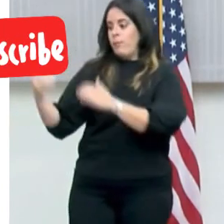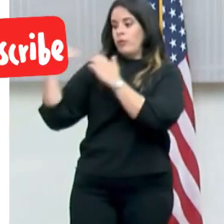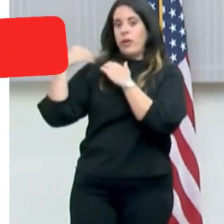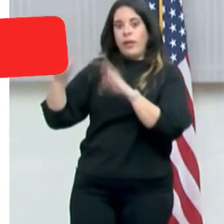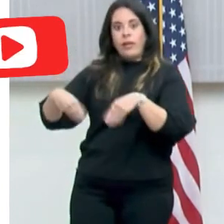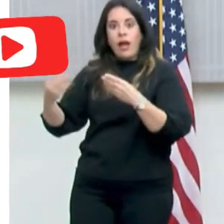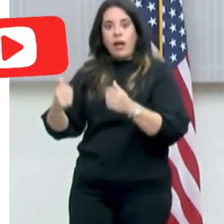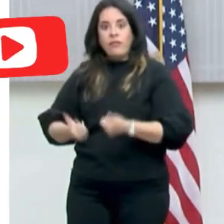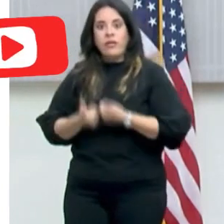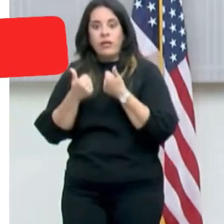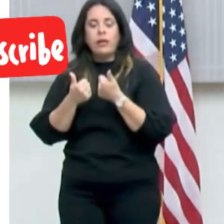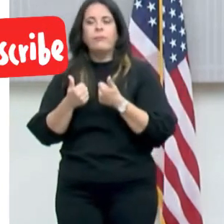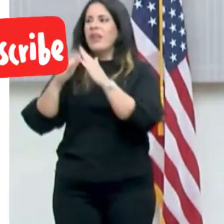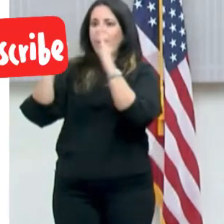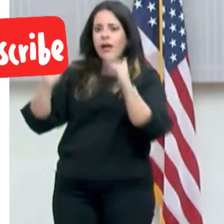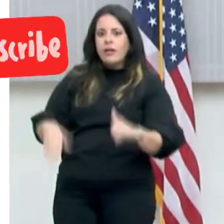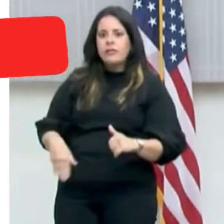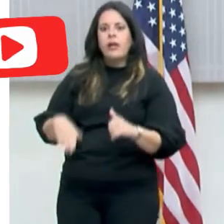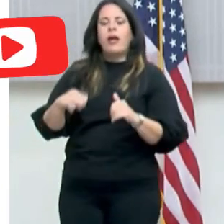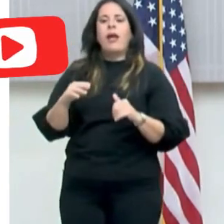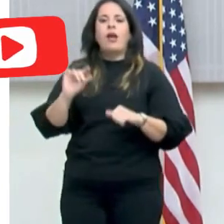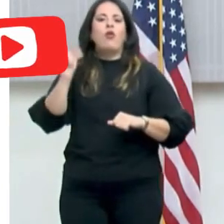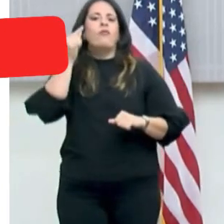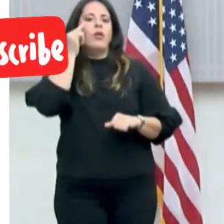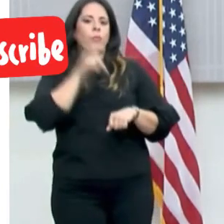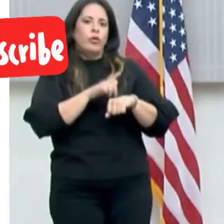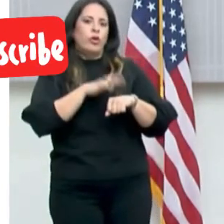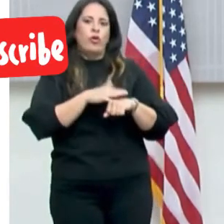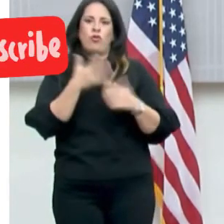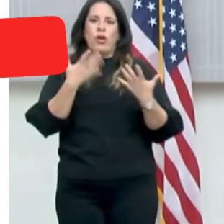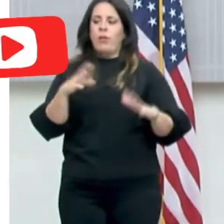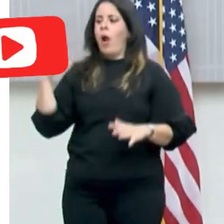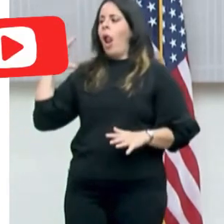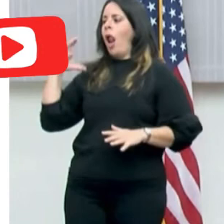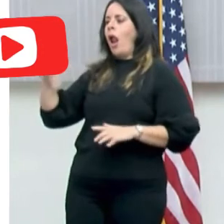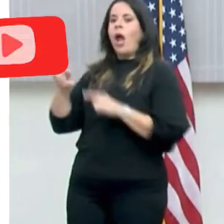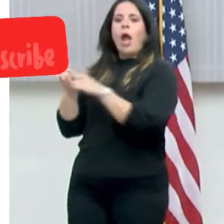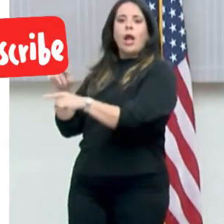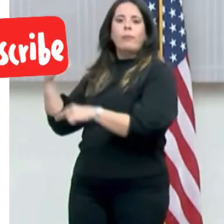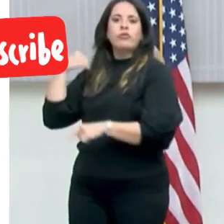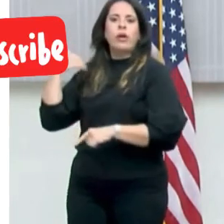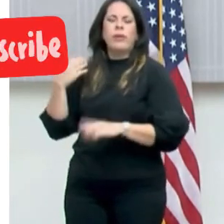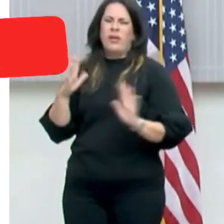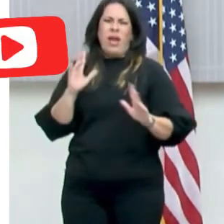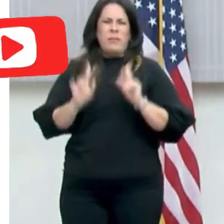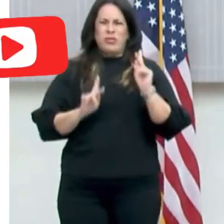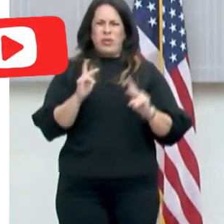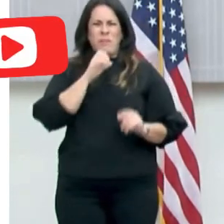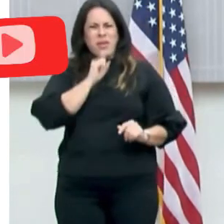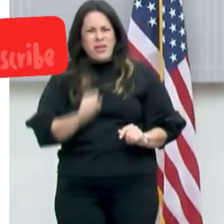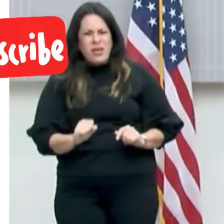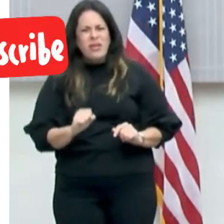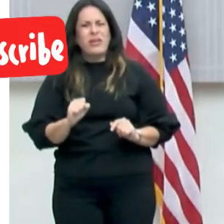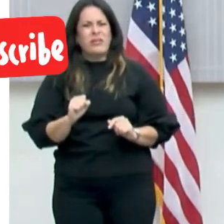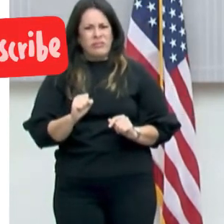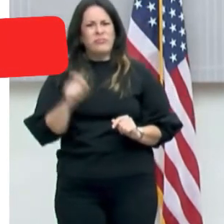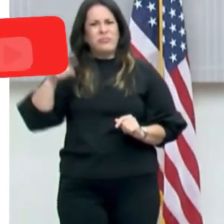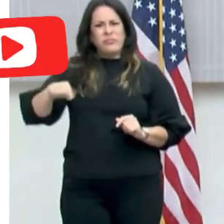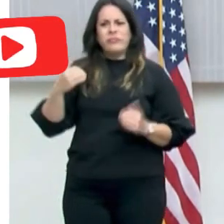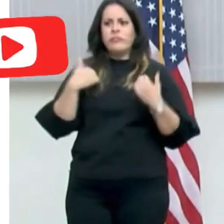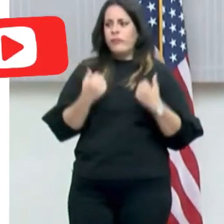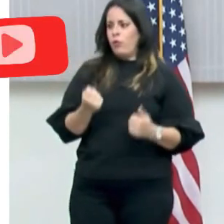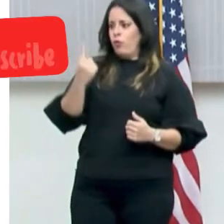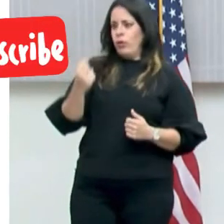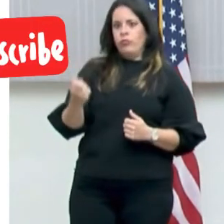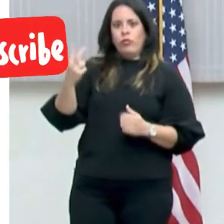Rico es el gobierno de Puerto Rico. No se le puede poner esa carga a arrendadores. Hay muchas personas de mayor edad, por cierto, que tienen una